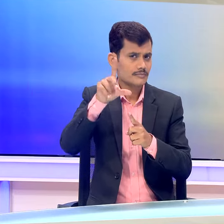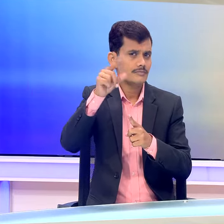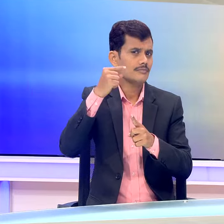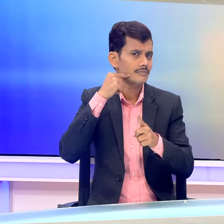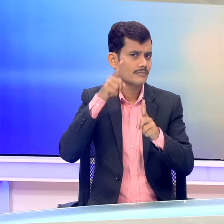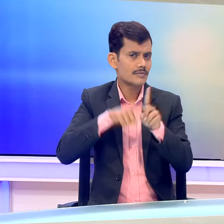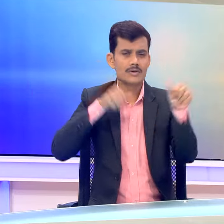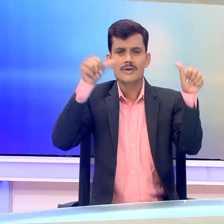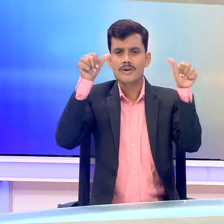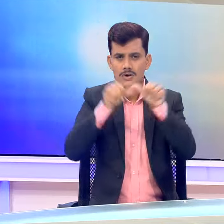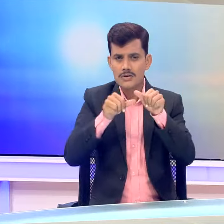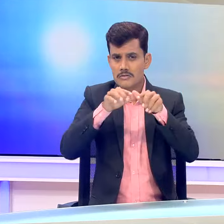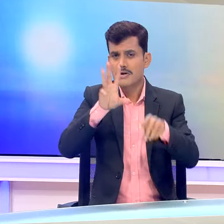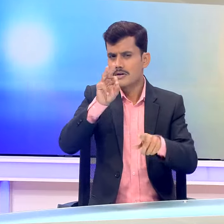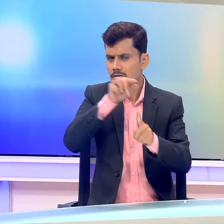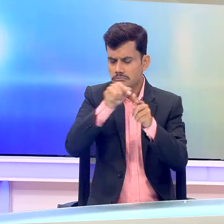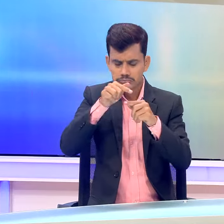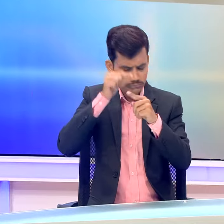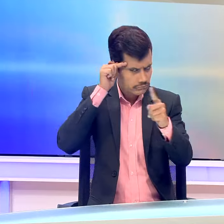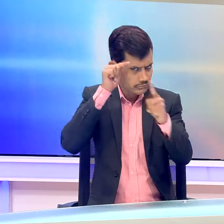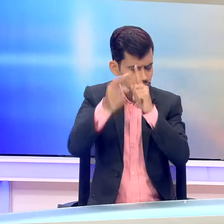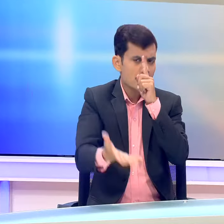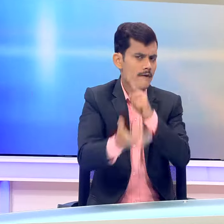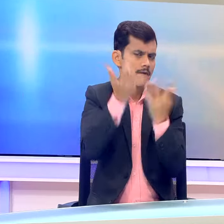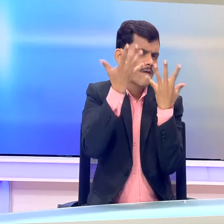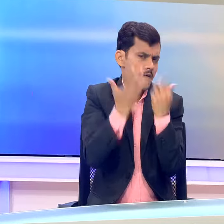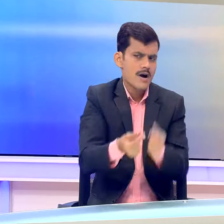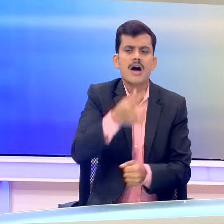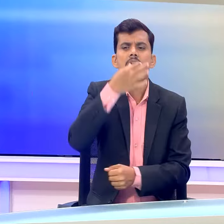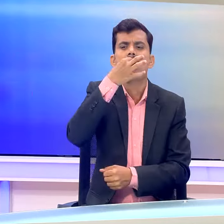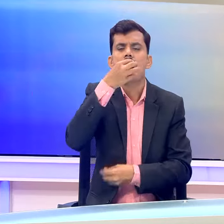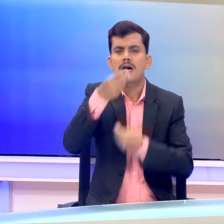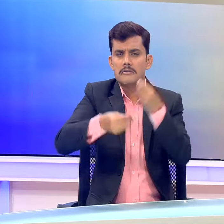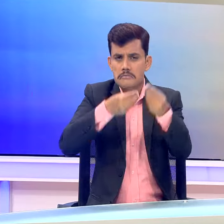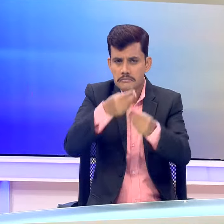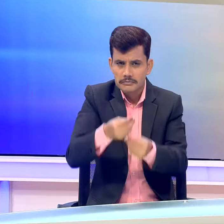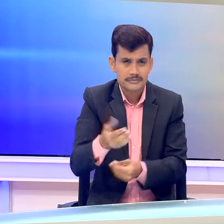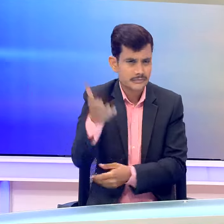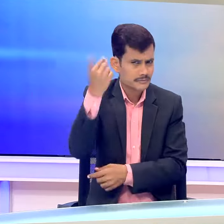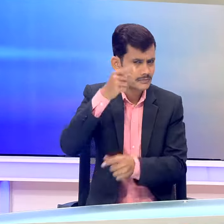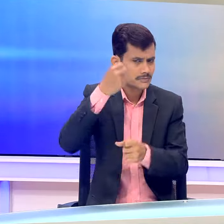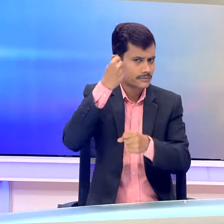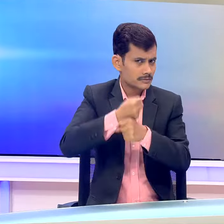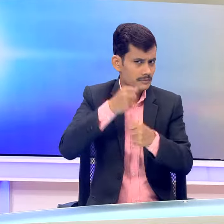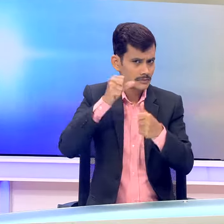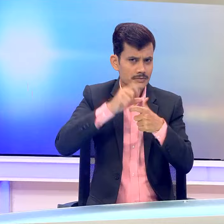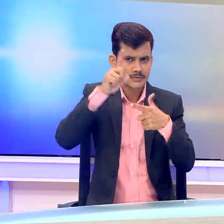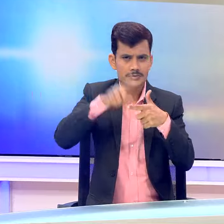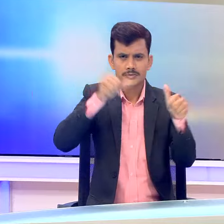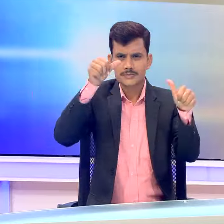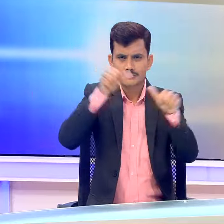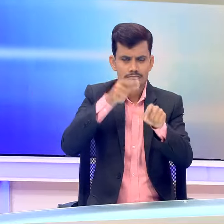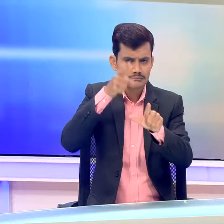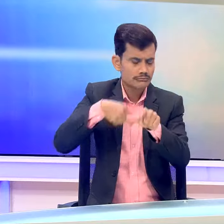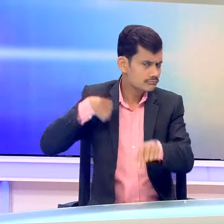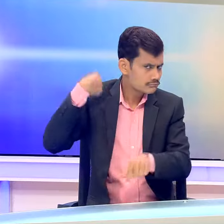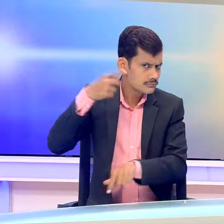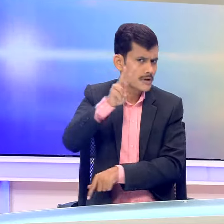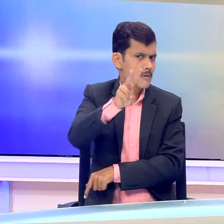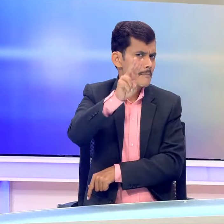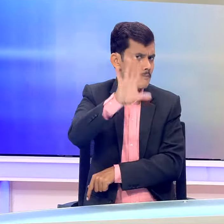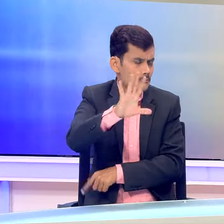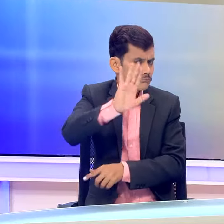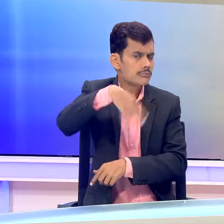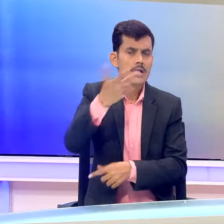बच्चों को इसके खुराग देने का लक्ष्य हासिल करना चाहता है गाजा में पिछले 25 वर्षों में पोलियों का पहला मामला सामने आया था